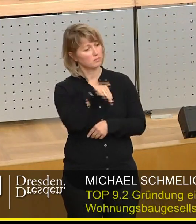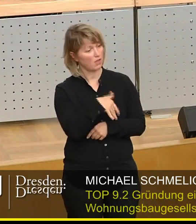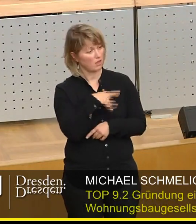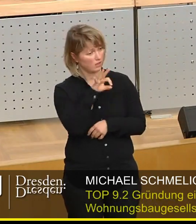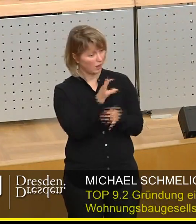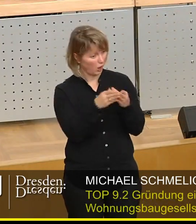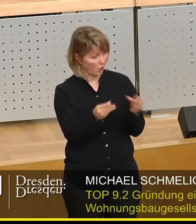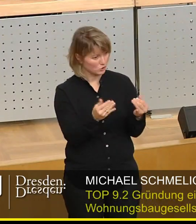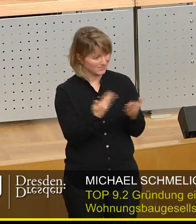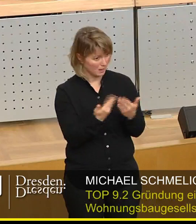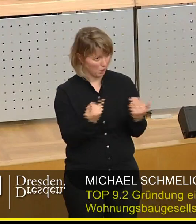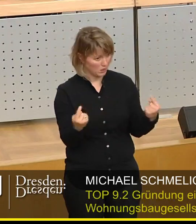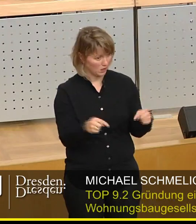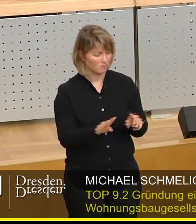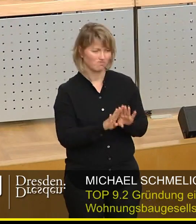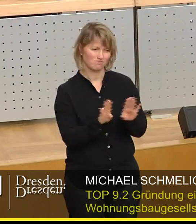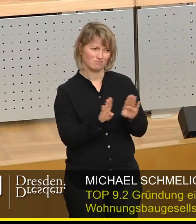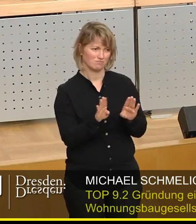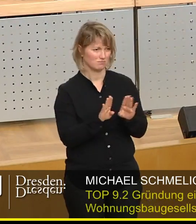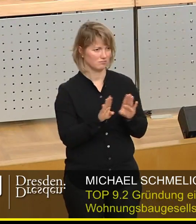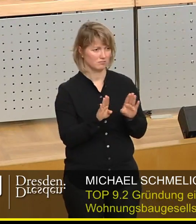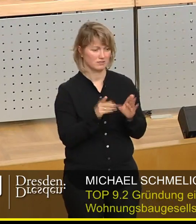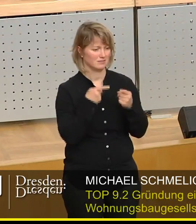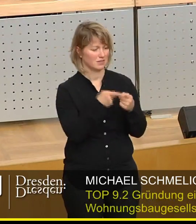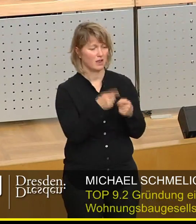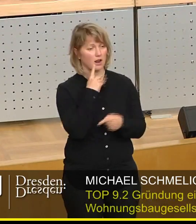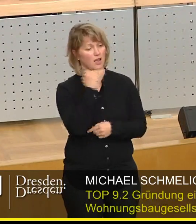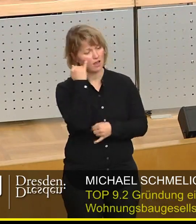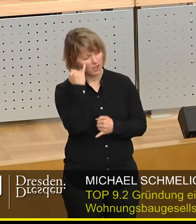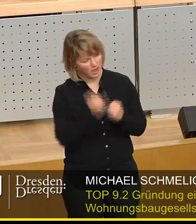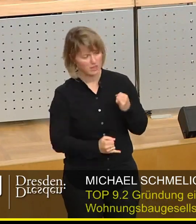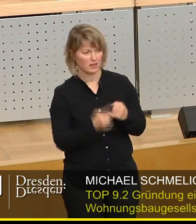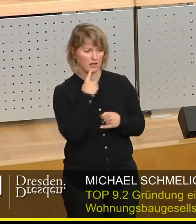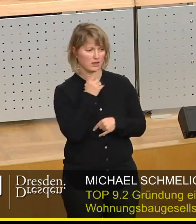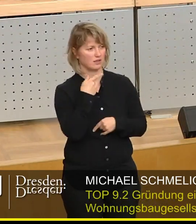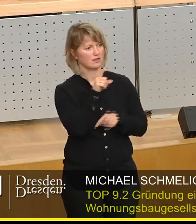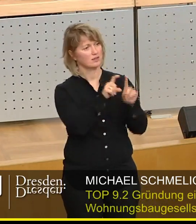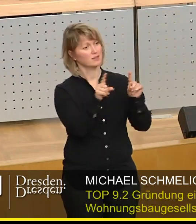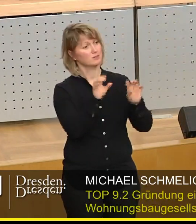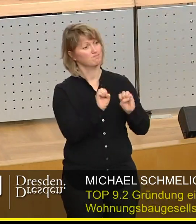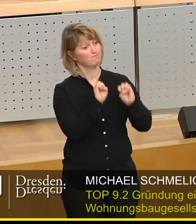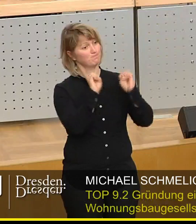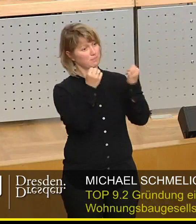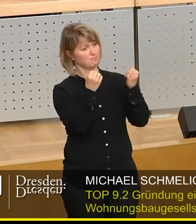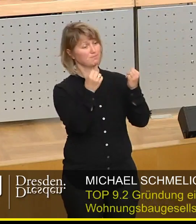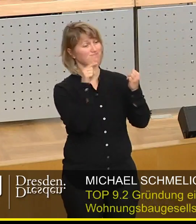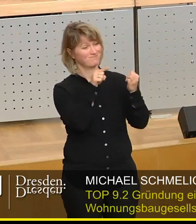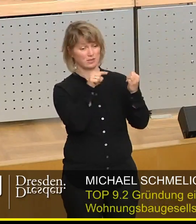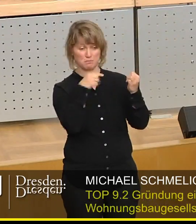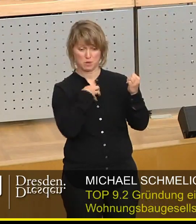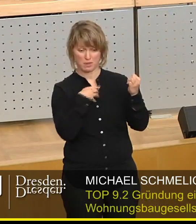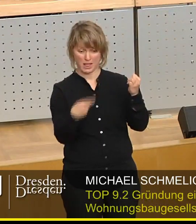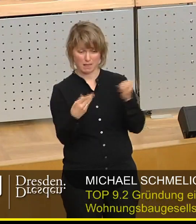sondern wir sind zusammengekommen, um endlich das notwendige Instrument, mit dem wir das Problem